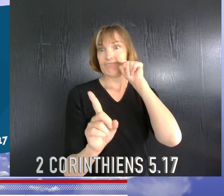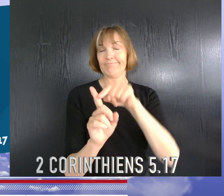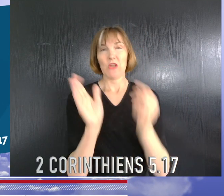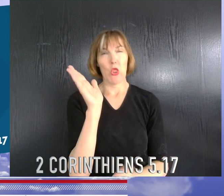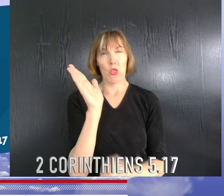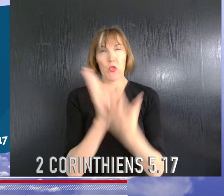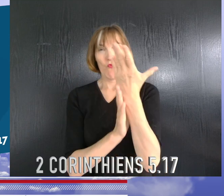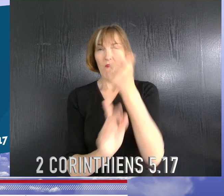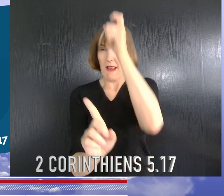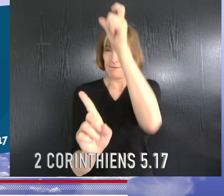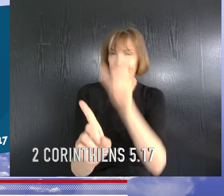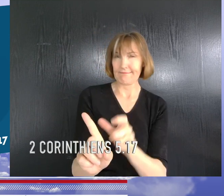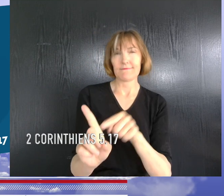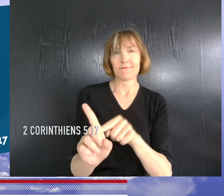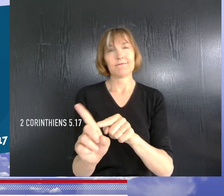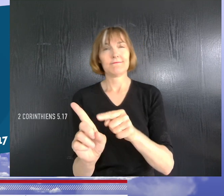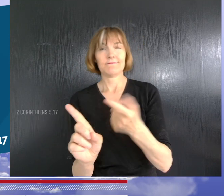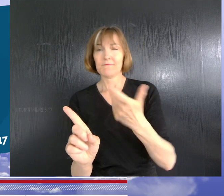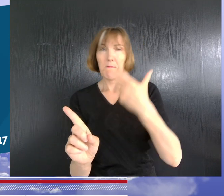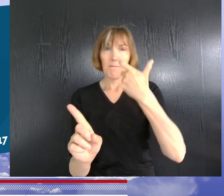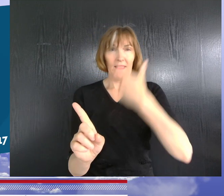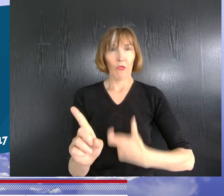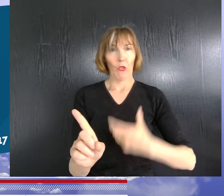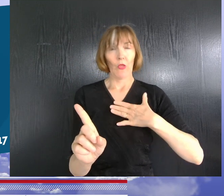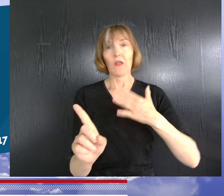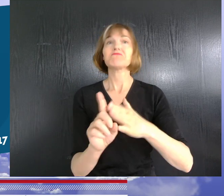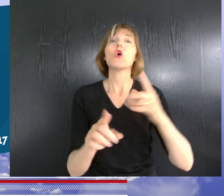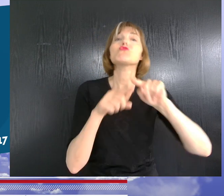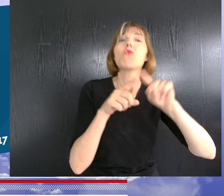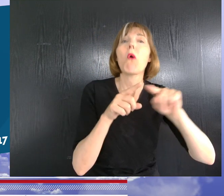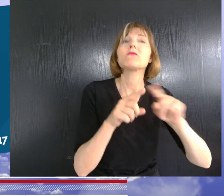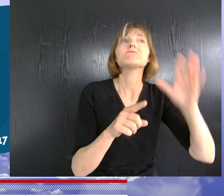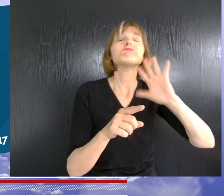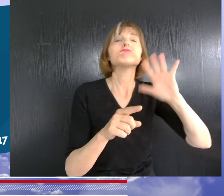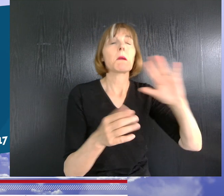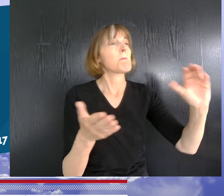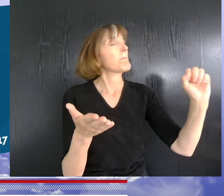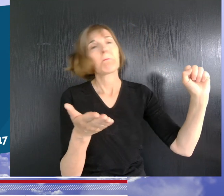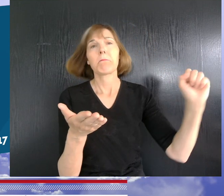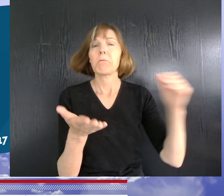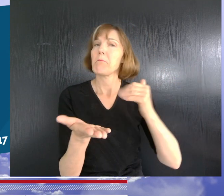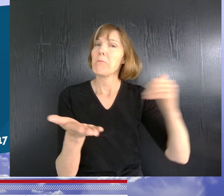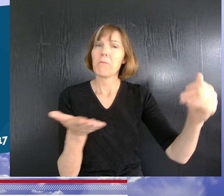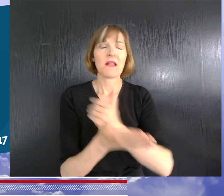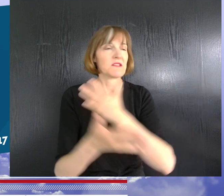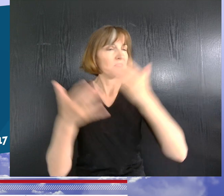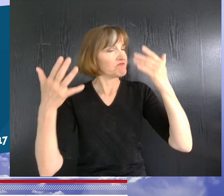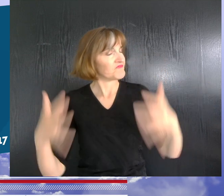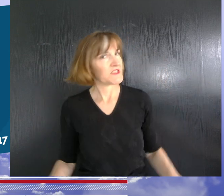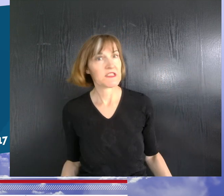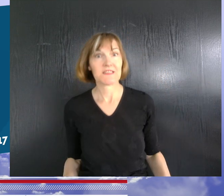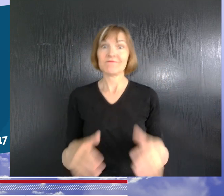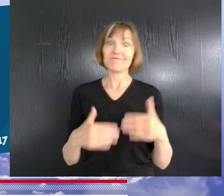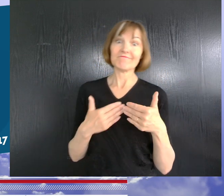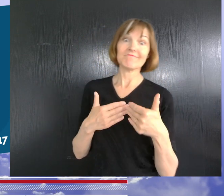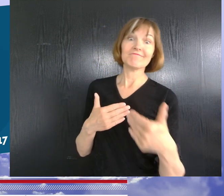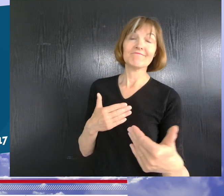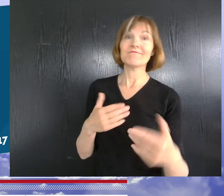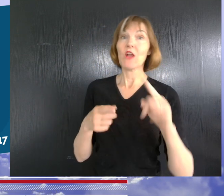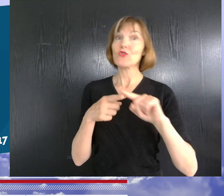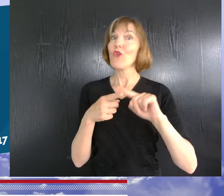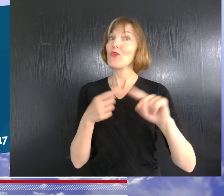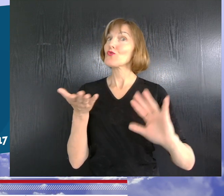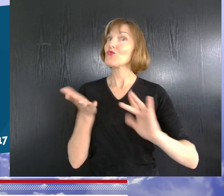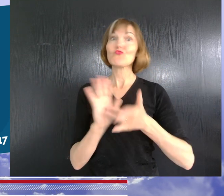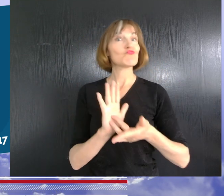est en Christ, il est une nouvelle créature ». Les choses anciennes sont passées, voici, toutes choses